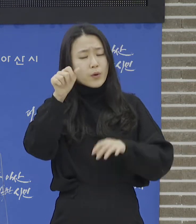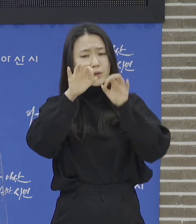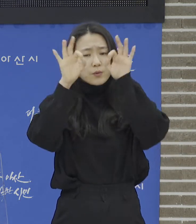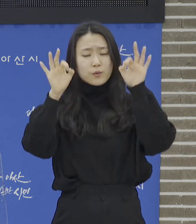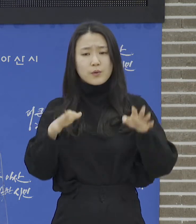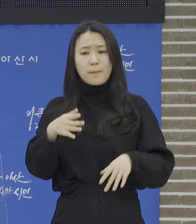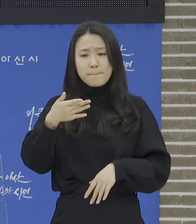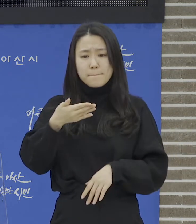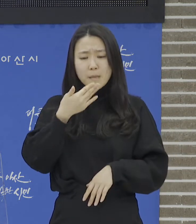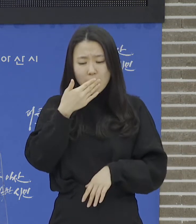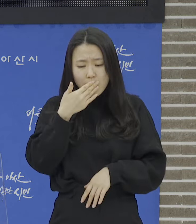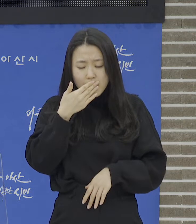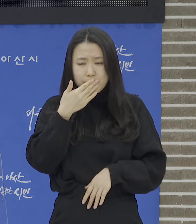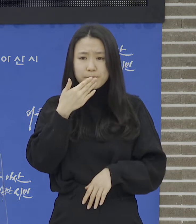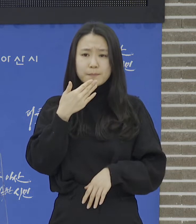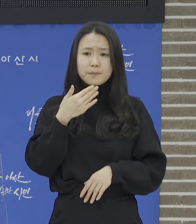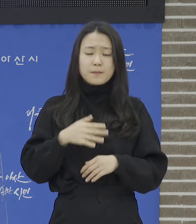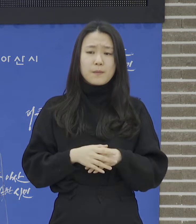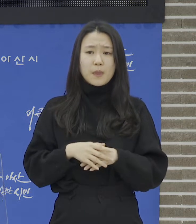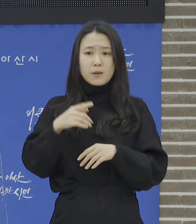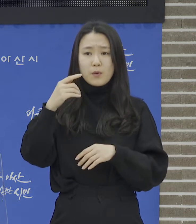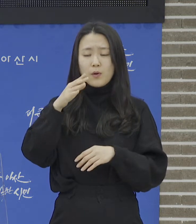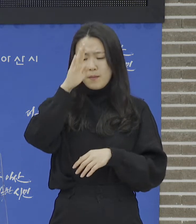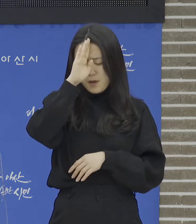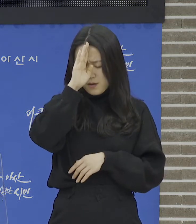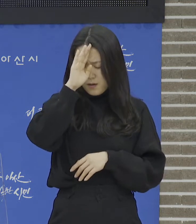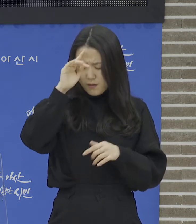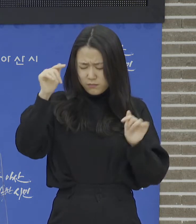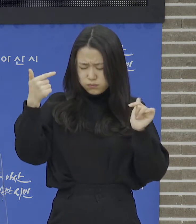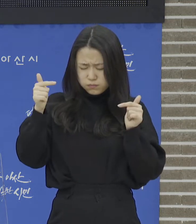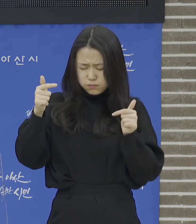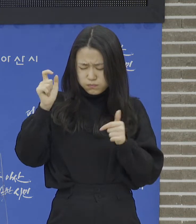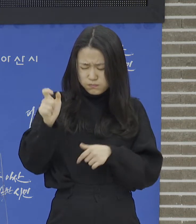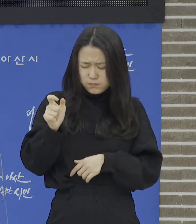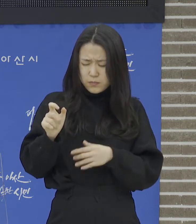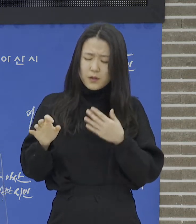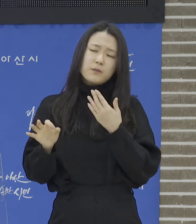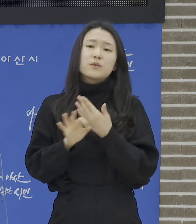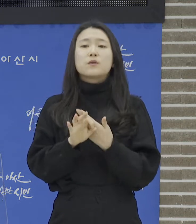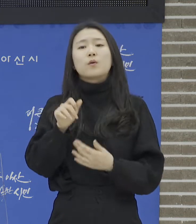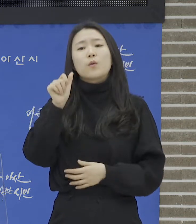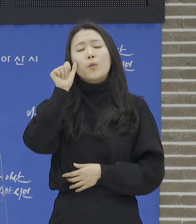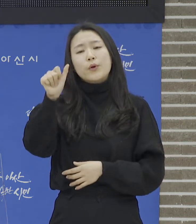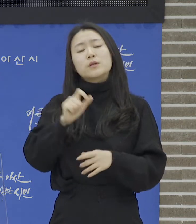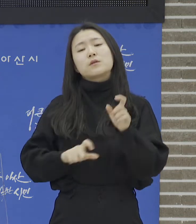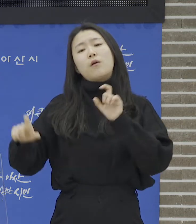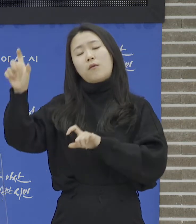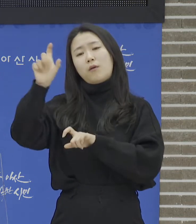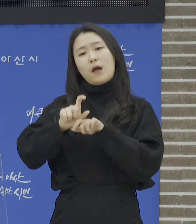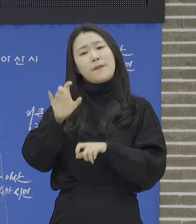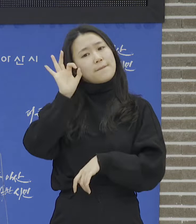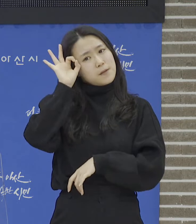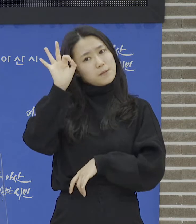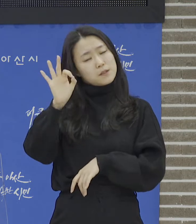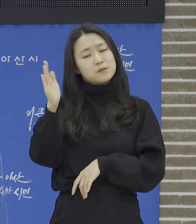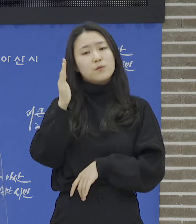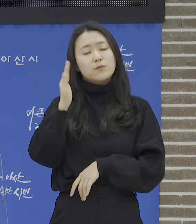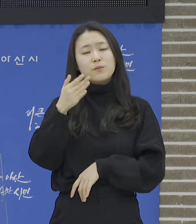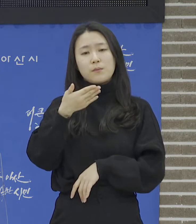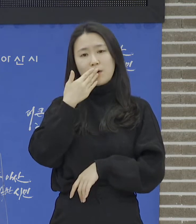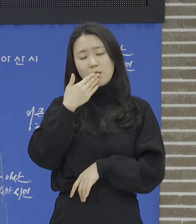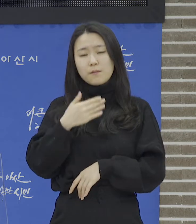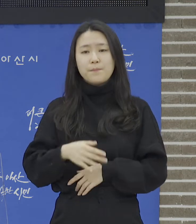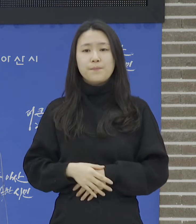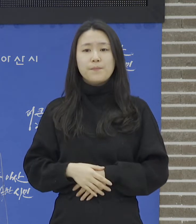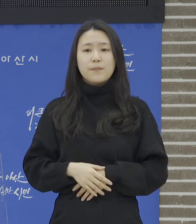5일 동안은 더 복용해야 합니다. 우리시는 지정 약국에 치료약을 보유하고 있으며 현재까지